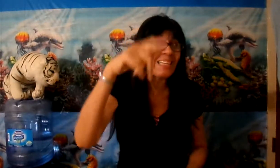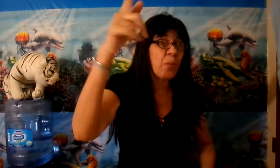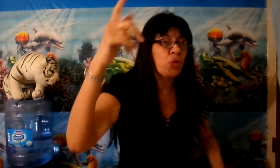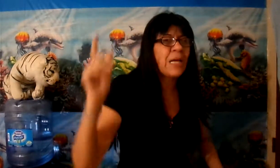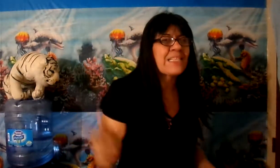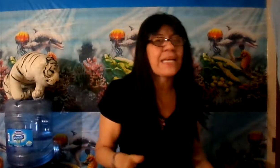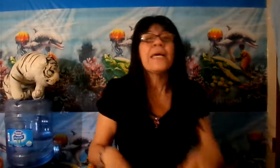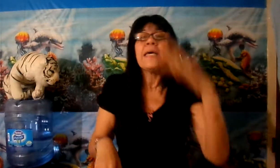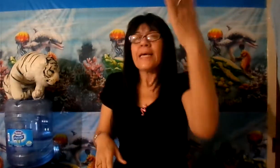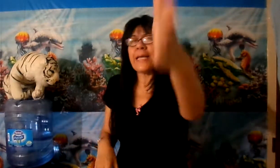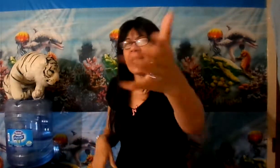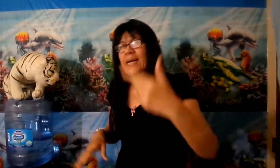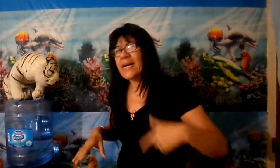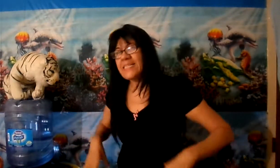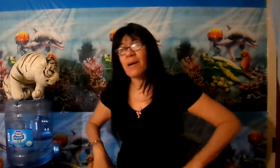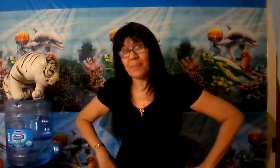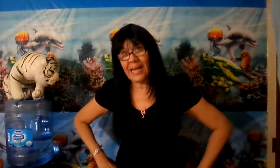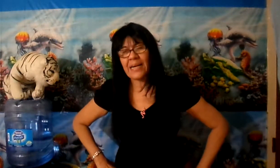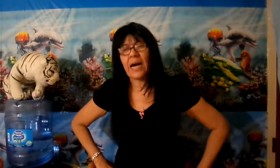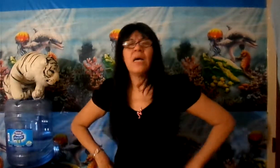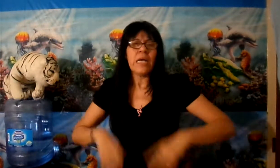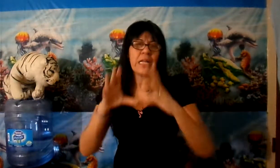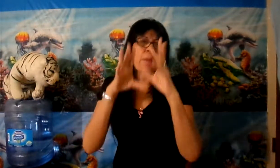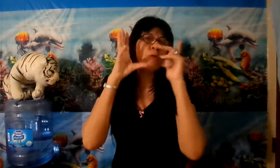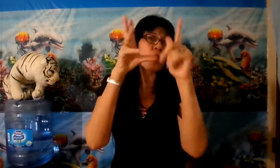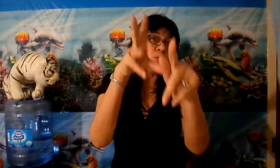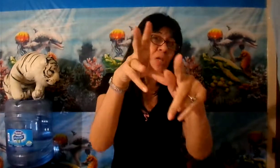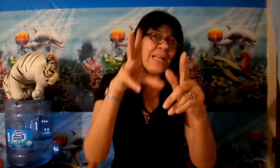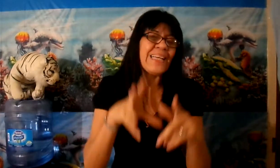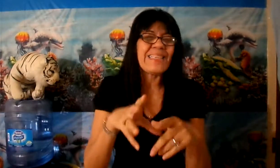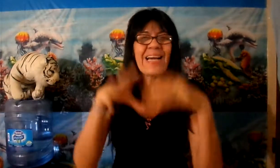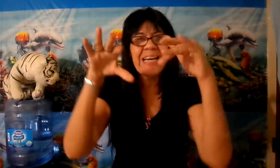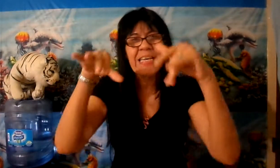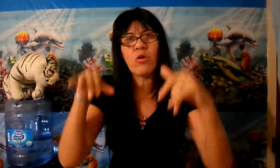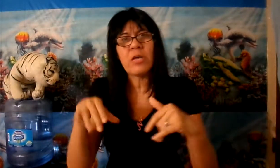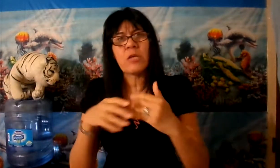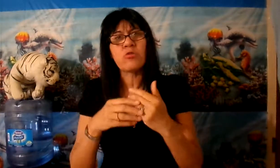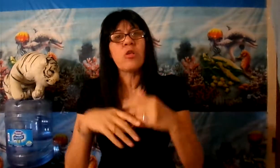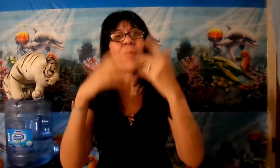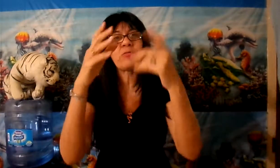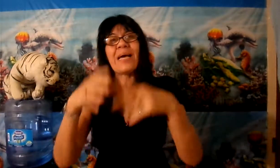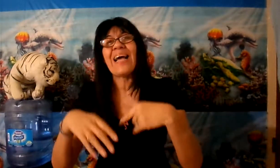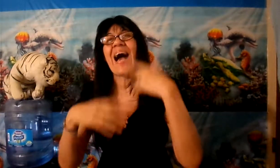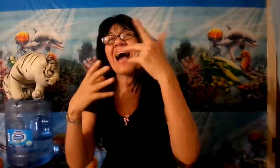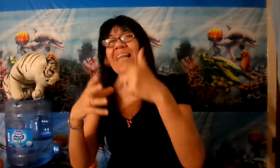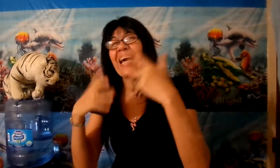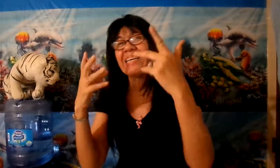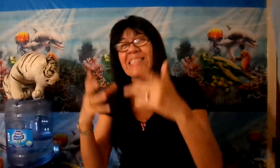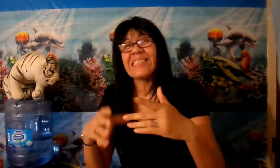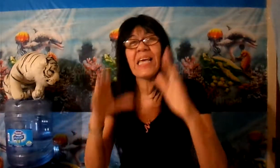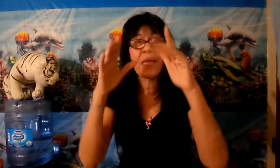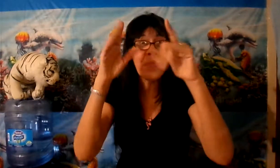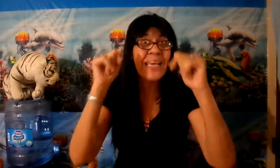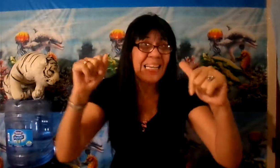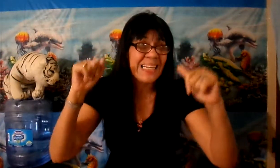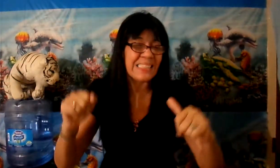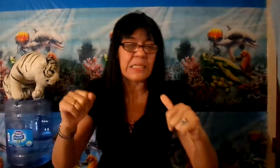de montarse en la Casa Blanca, él le puso muchas leyes aquí en los Estados Unidos para ayudar a la gente inmigrante